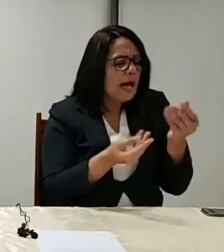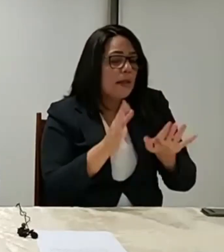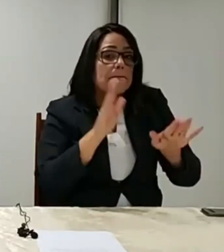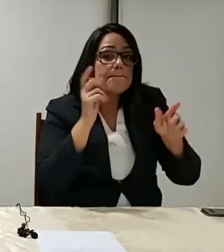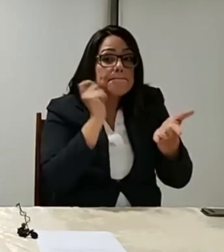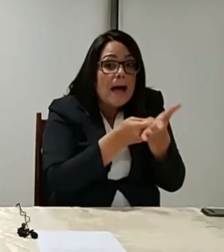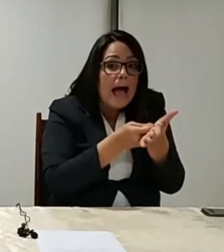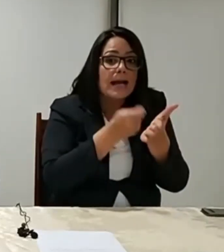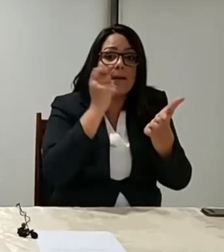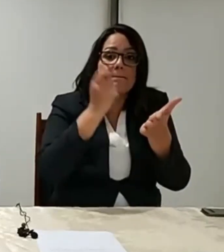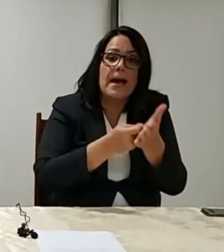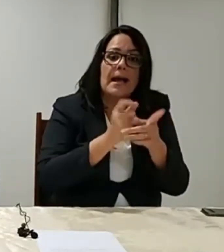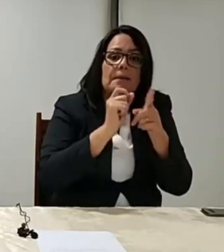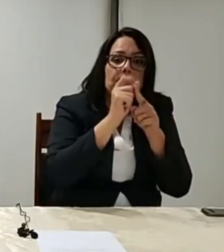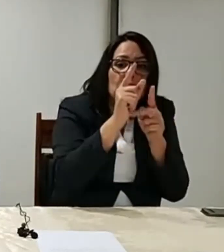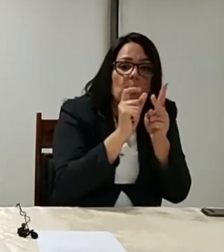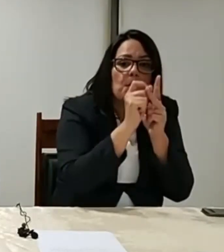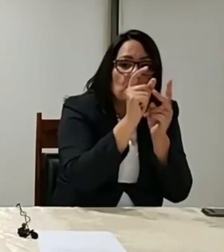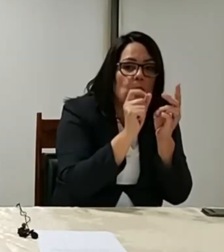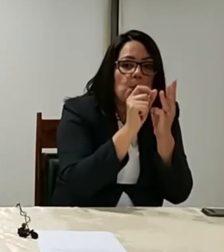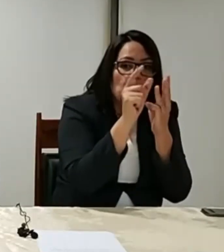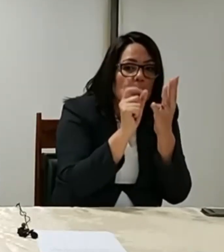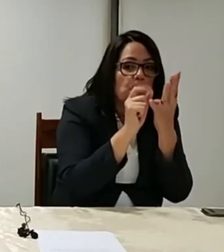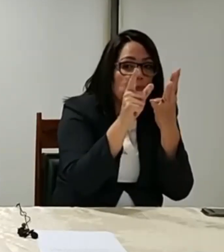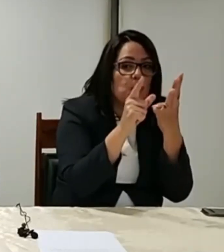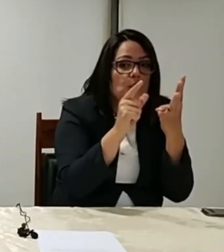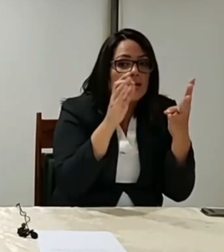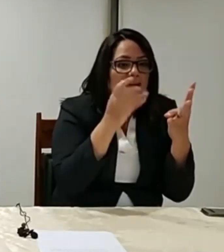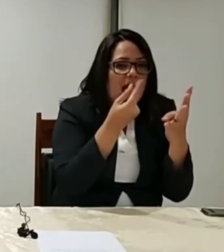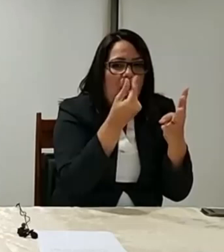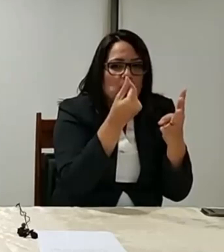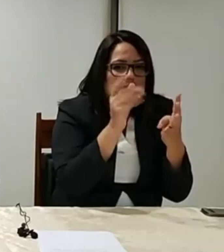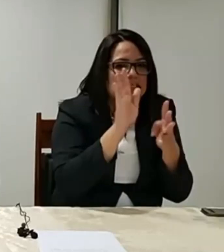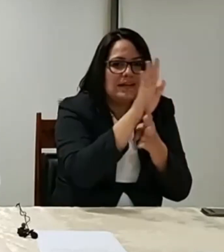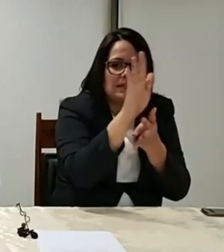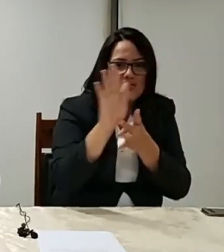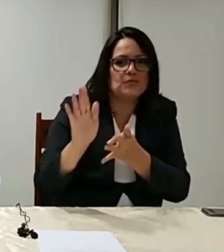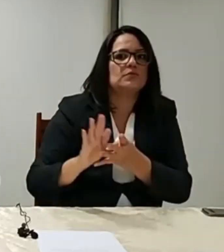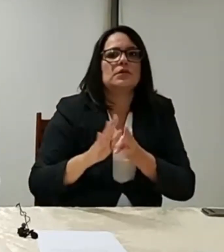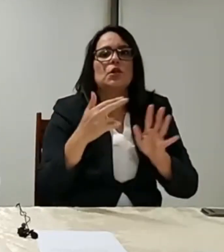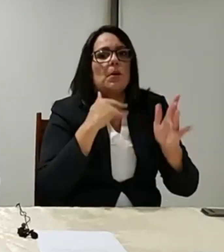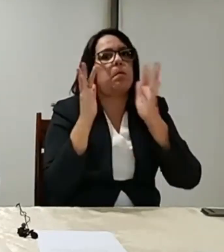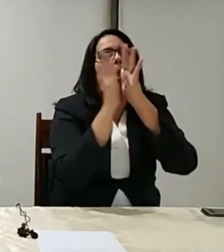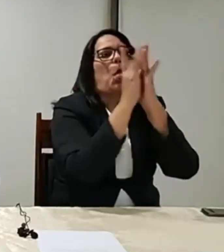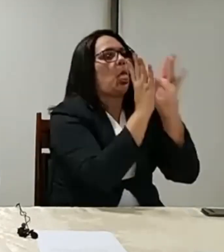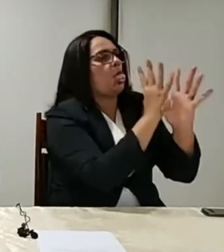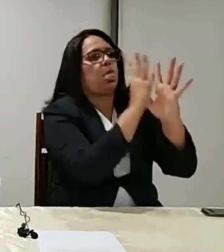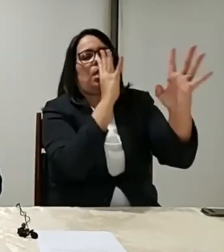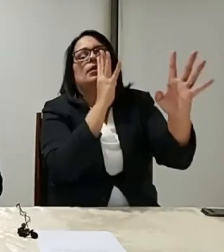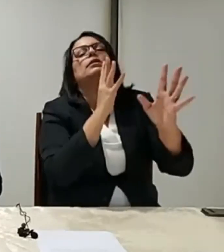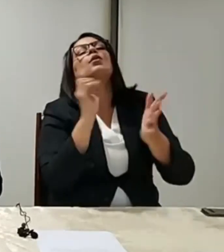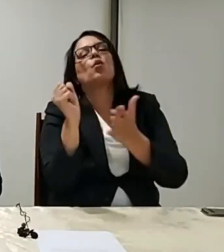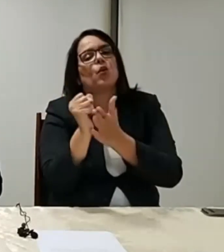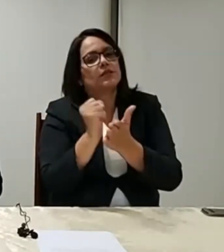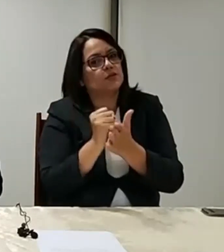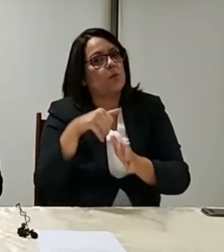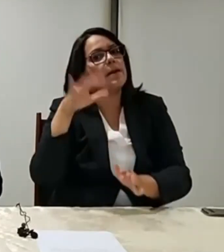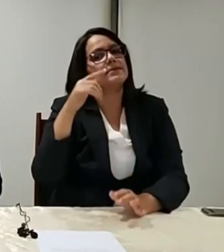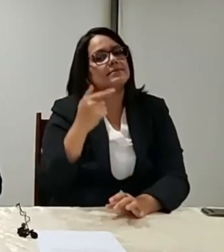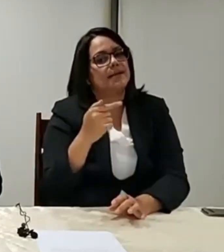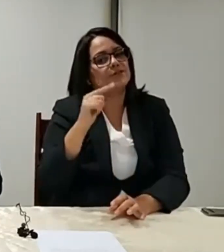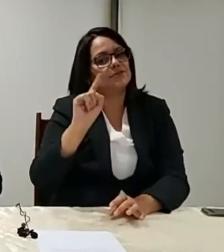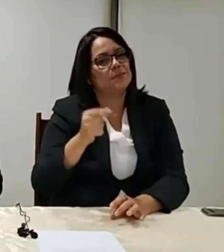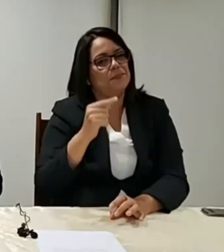mais uma vez, minimizando aglomerações, etc. Então, contratamos mais 7.700